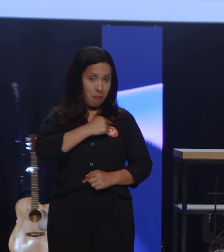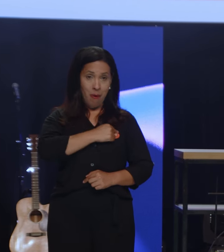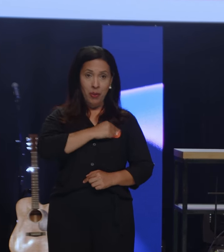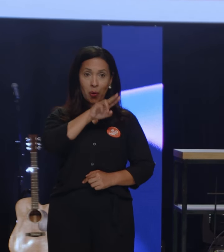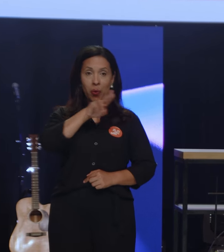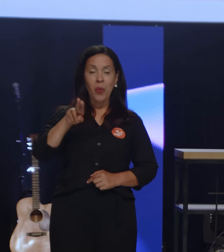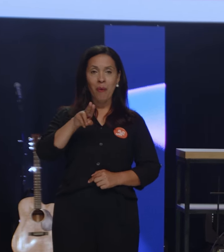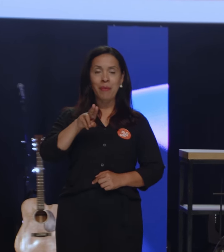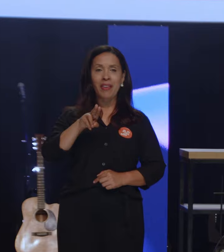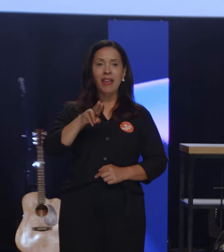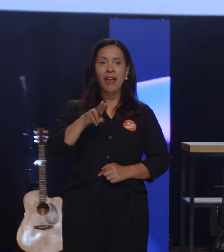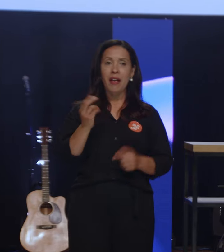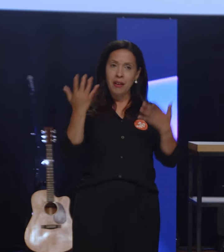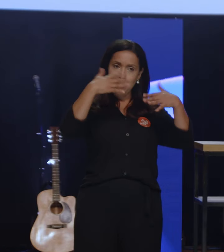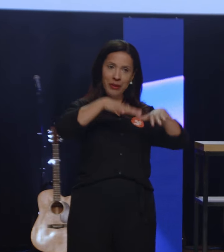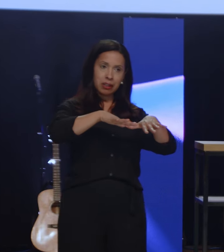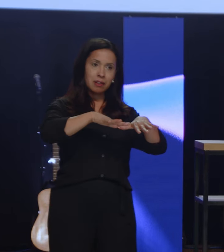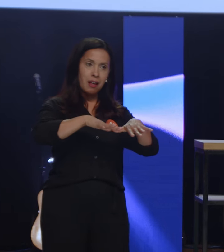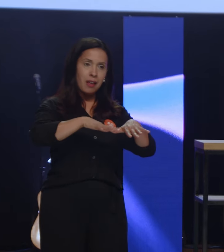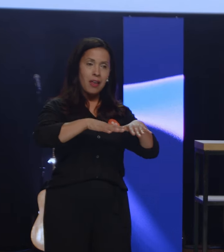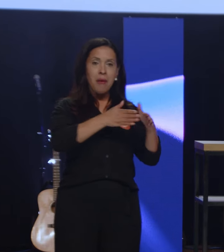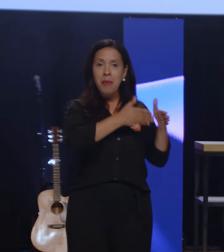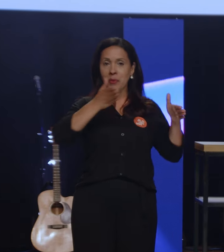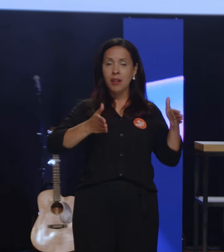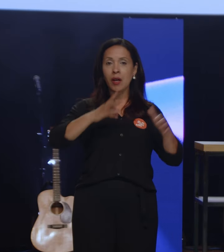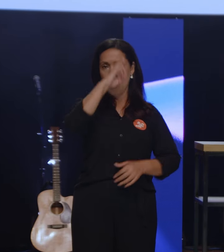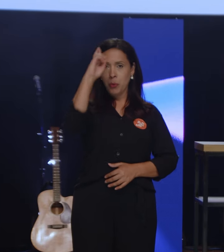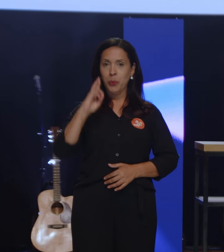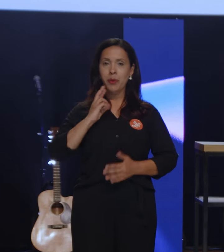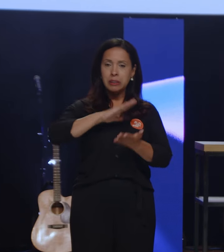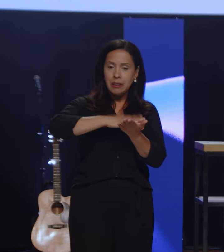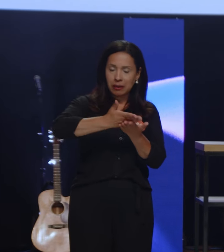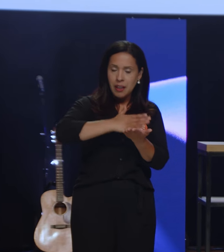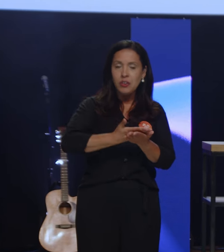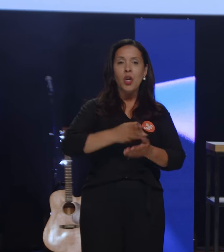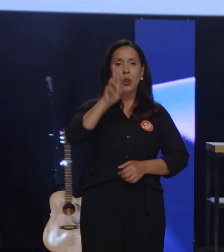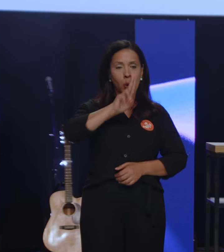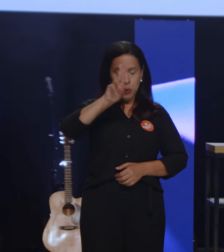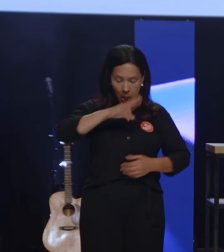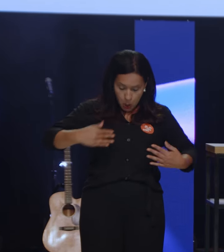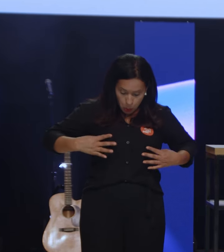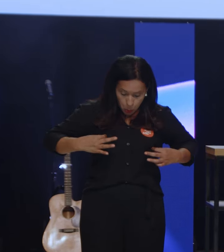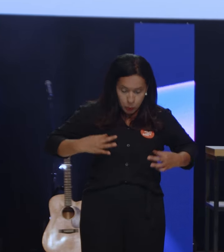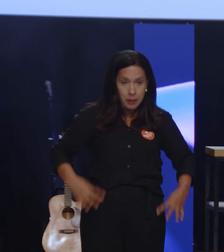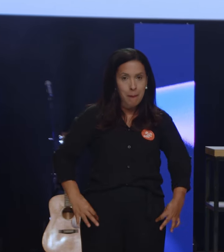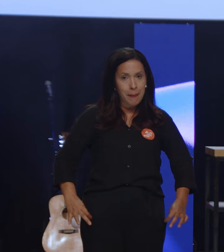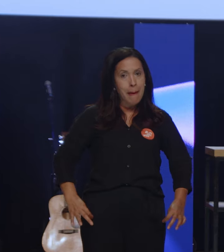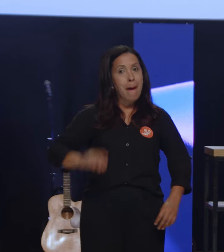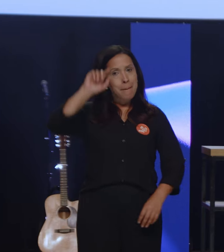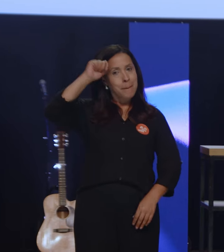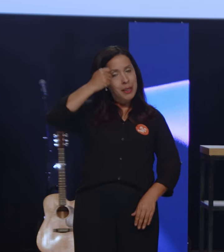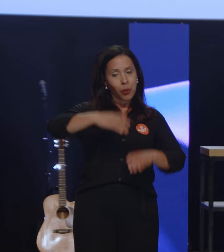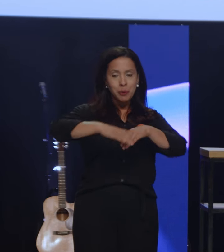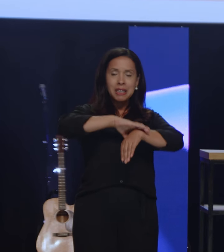Está ao meu lado direito a Rosângela, que é a intérprete de Libras, ela está toda de preto, com o tênis branco,